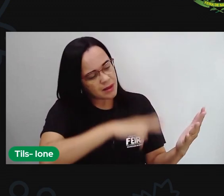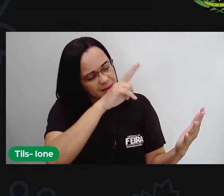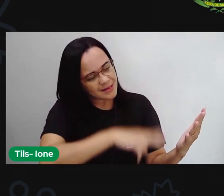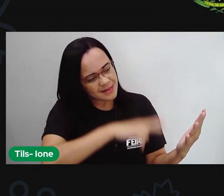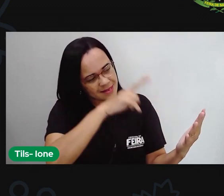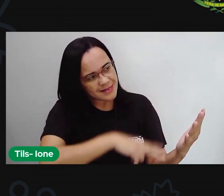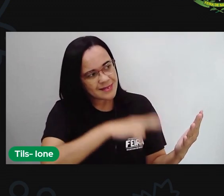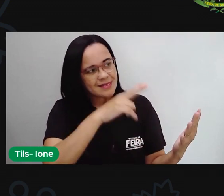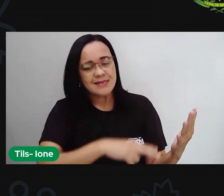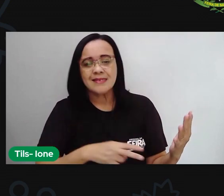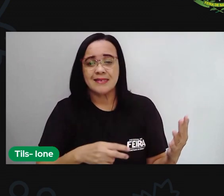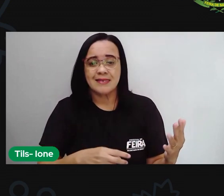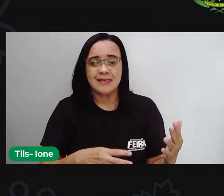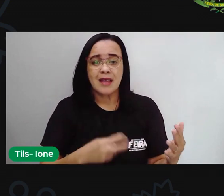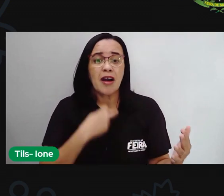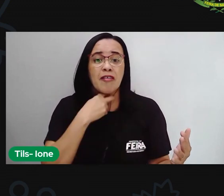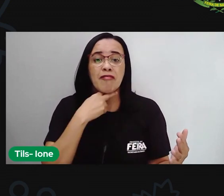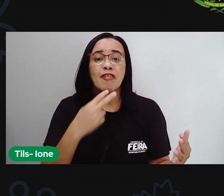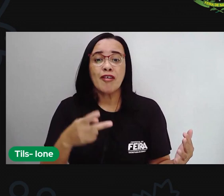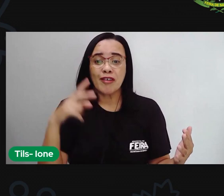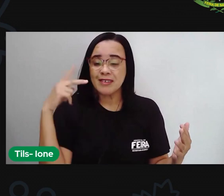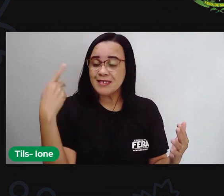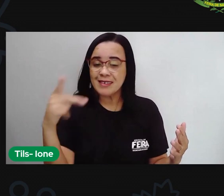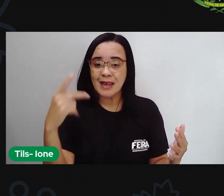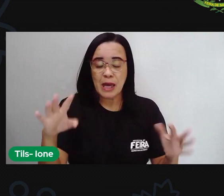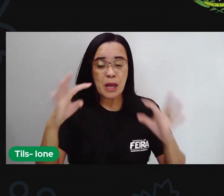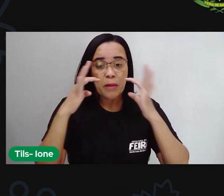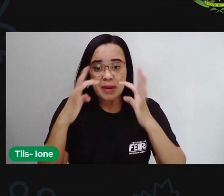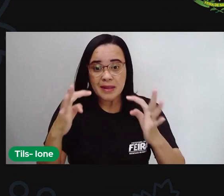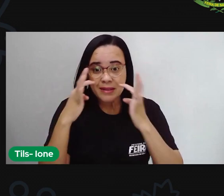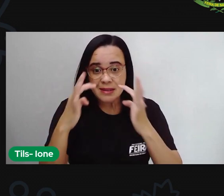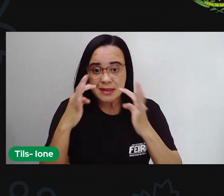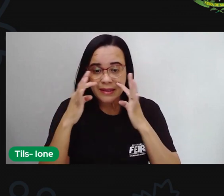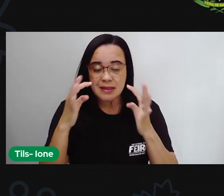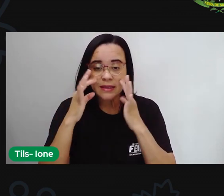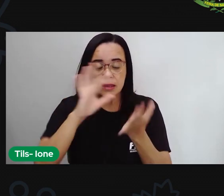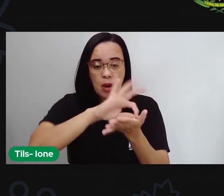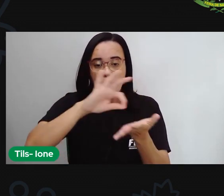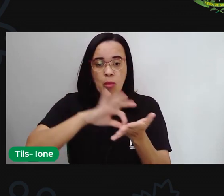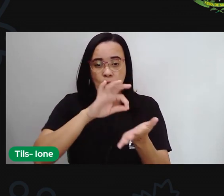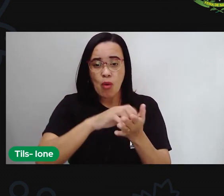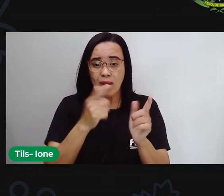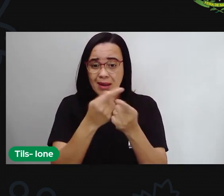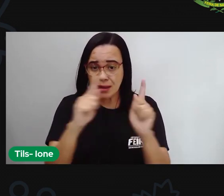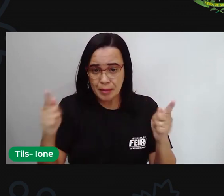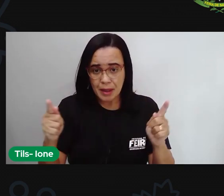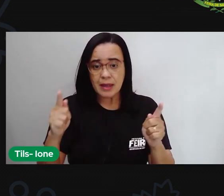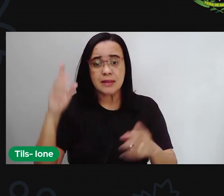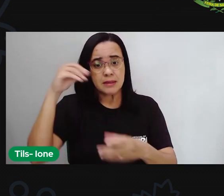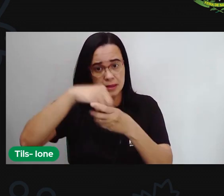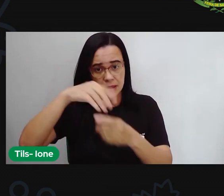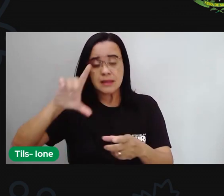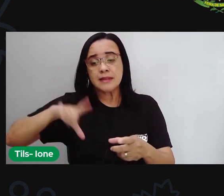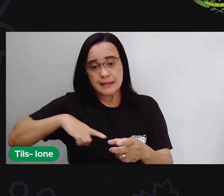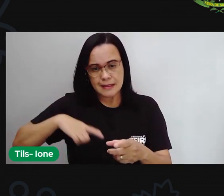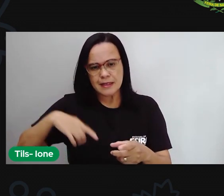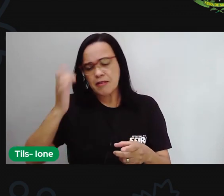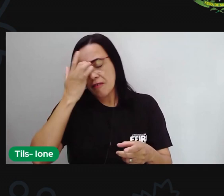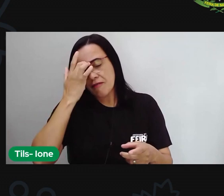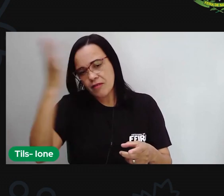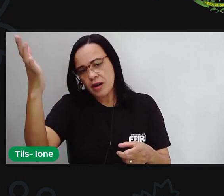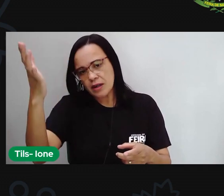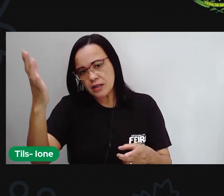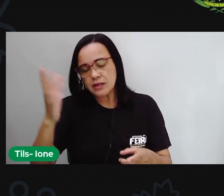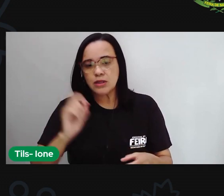a entonação prestar atenção nas pontuações é muito importante para facilitar a nossa